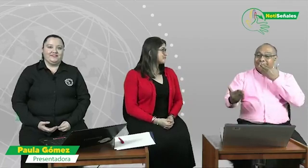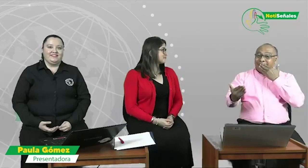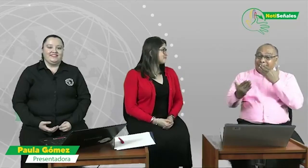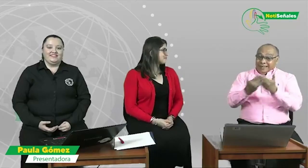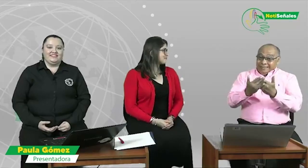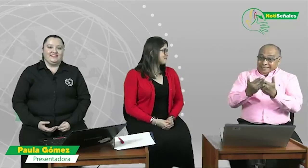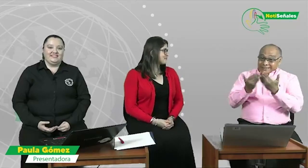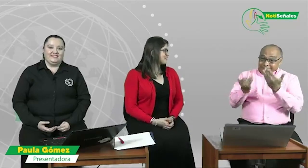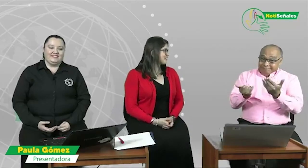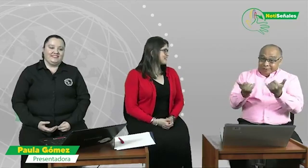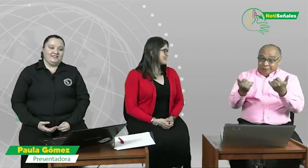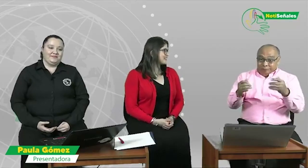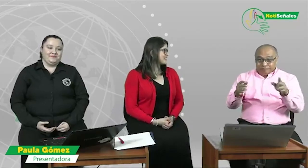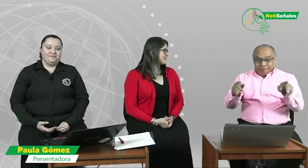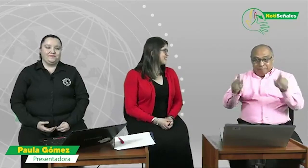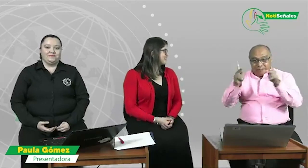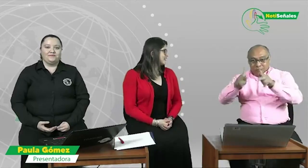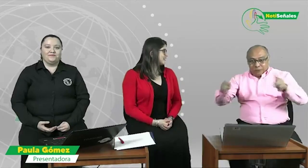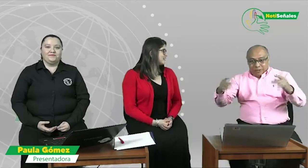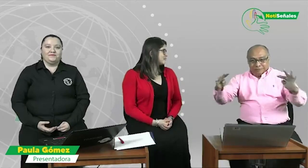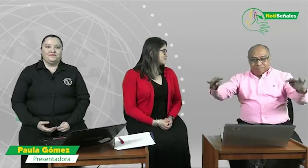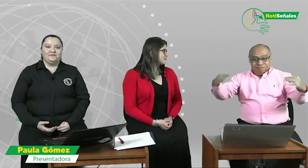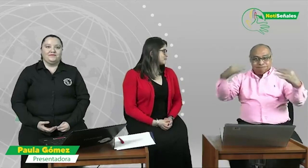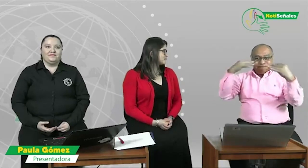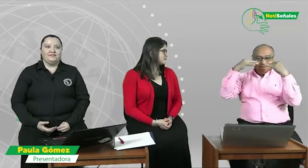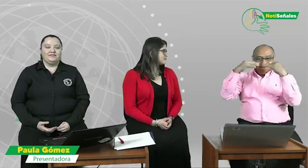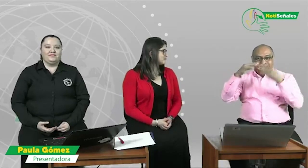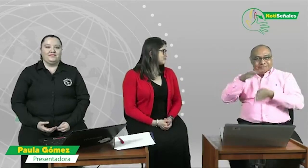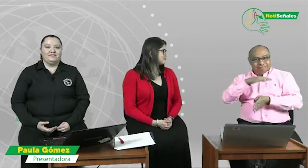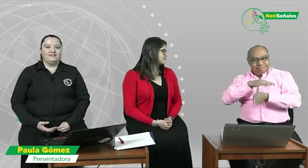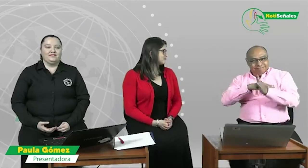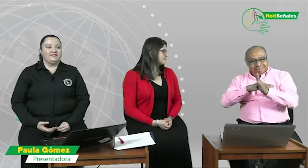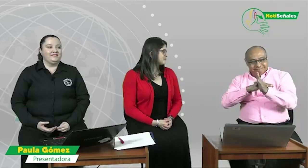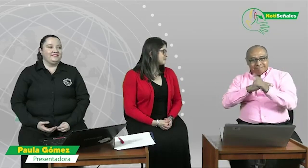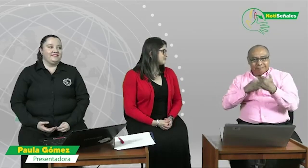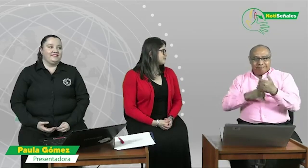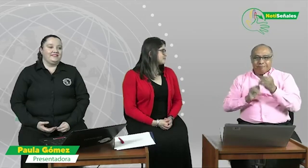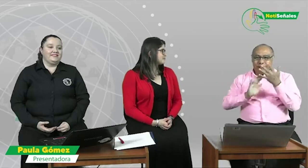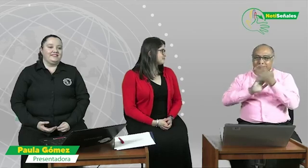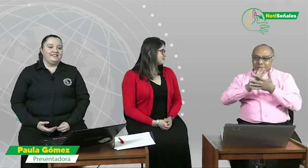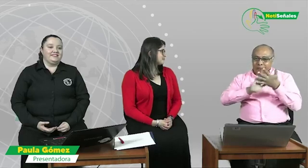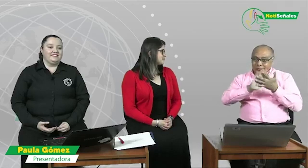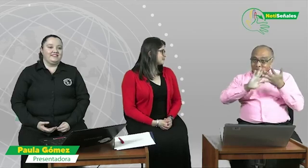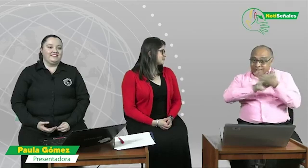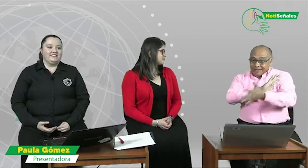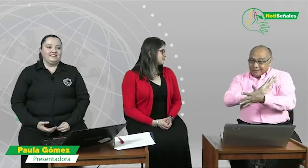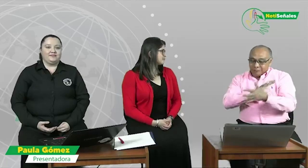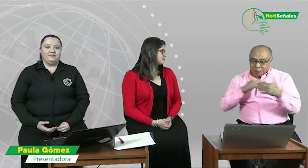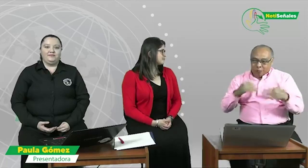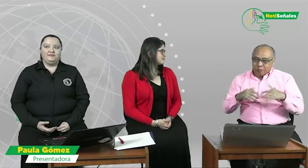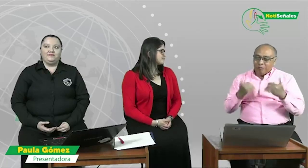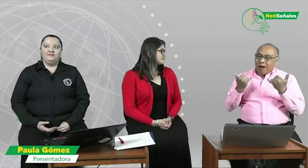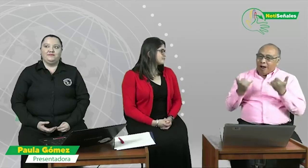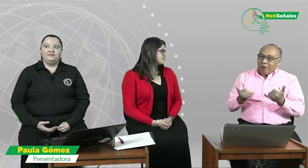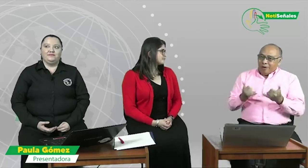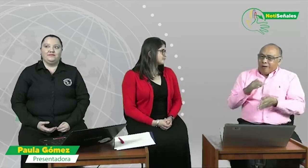Bueno, muchas gracias a todas las personas que se conectan a esta primera emisión de Noticienales.